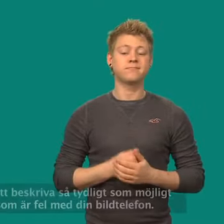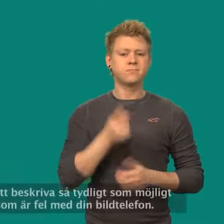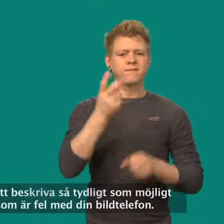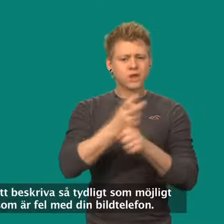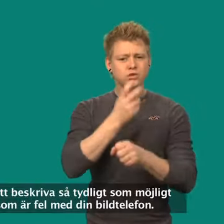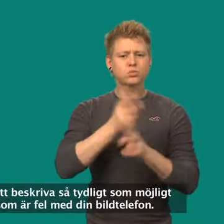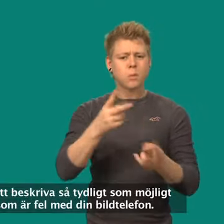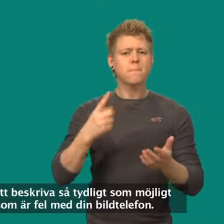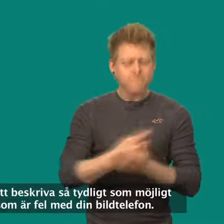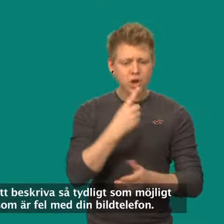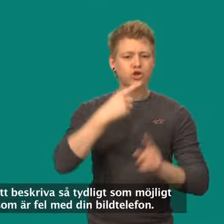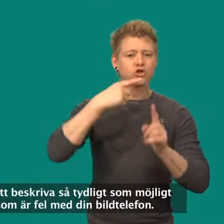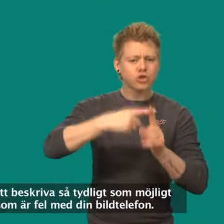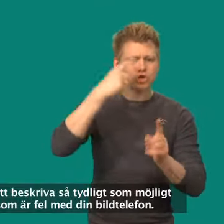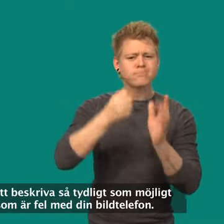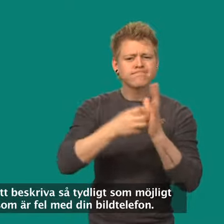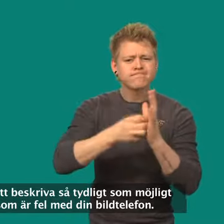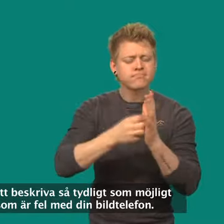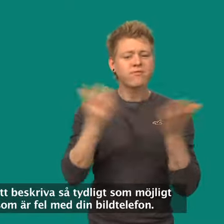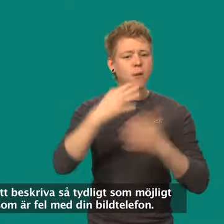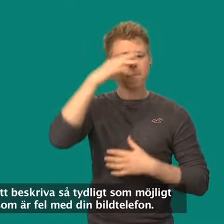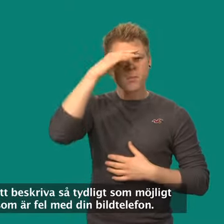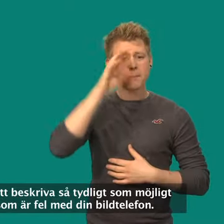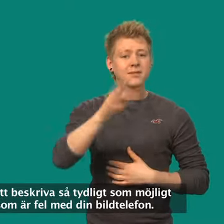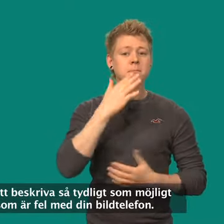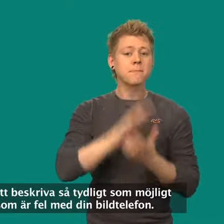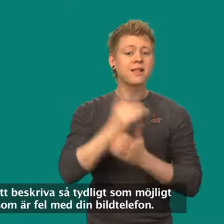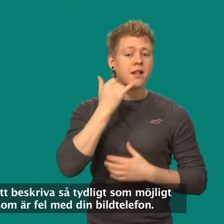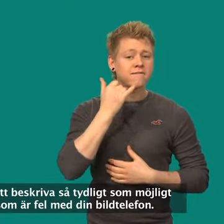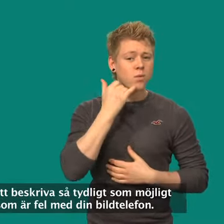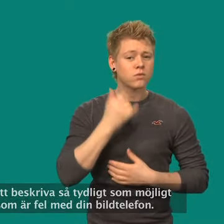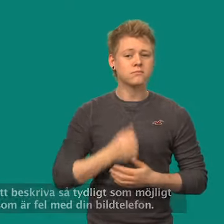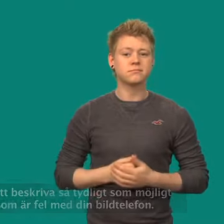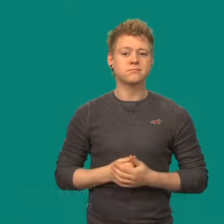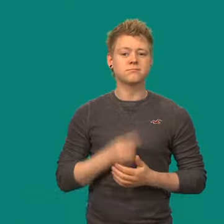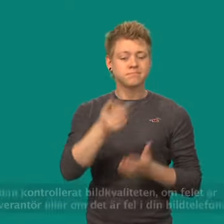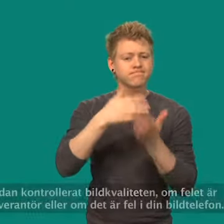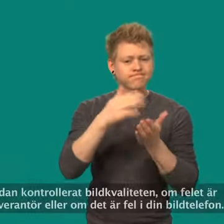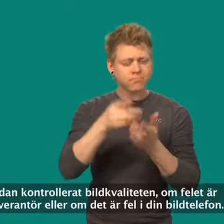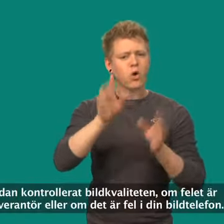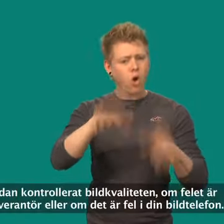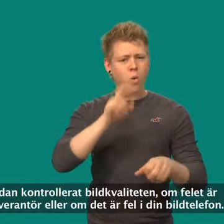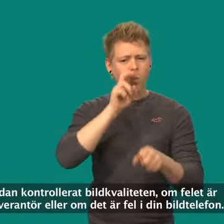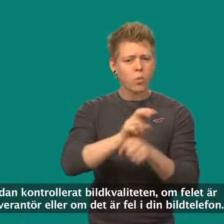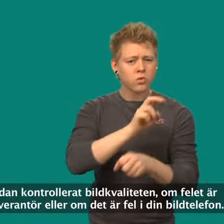Försök att beskriva så tydligt som möjligt vad som är fel med din bildtelefon. Tal om att du redan har kontrollerat